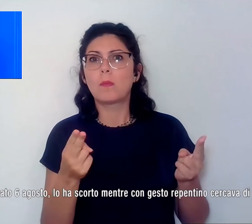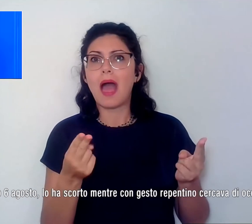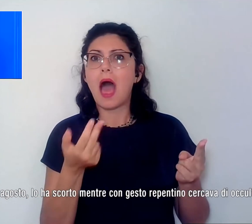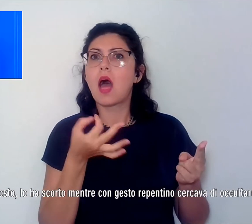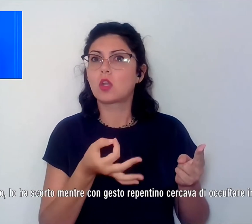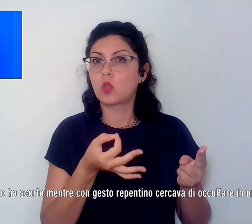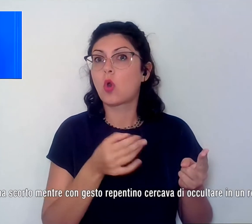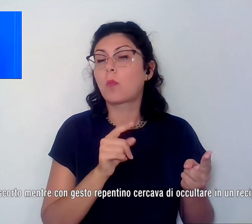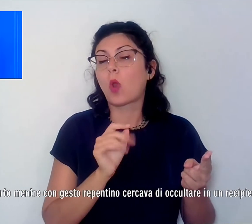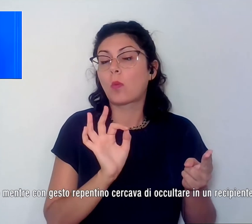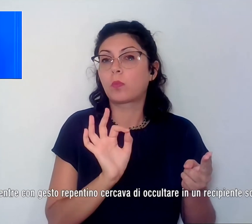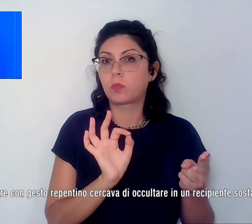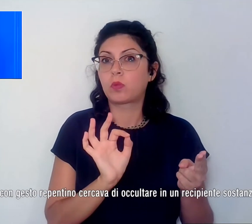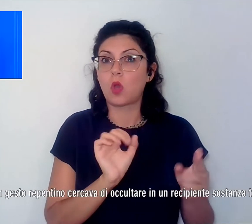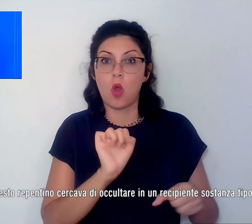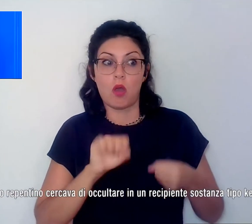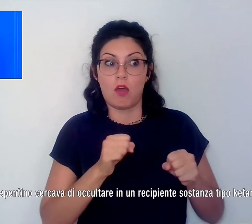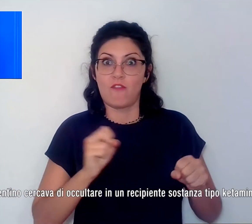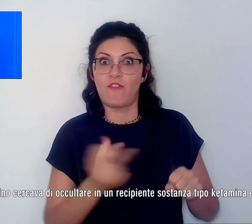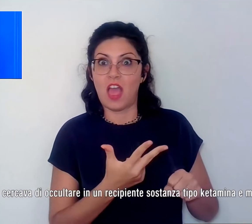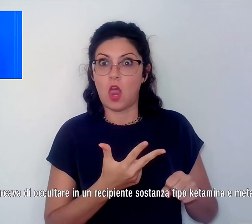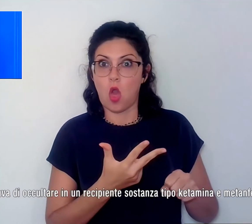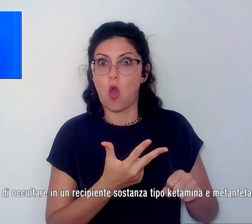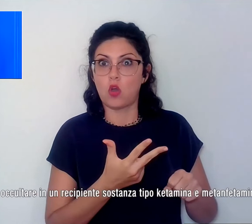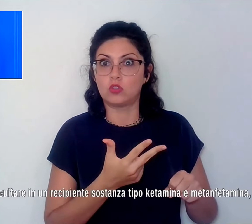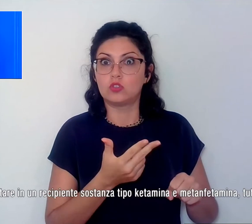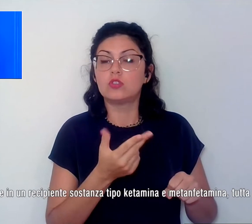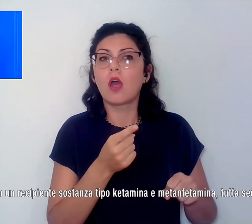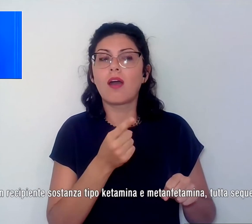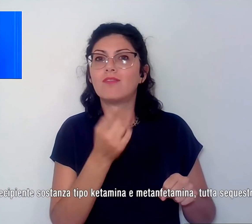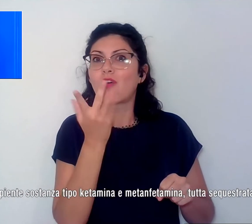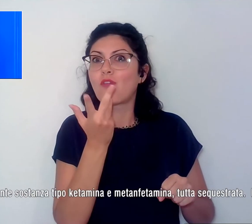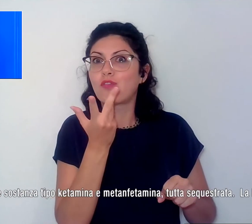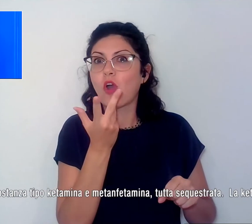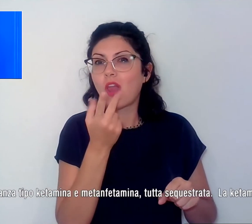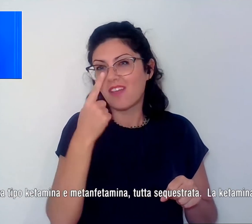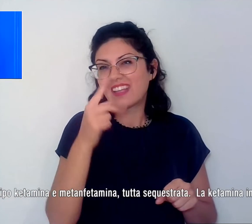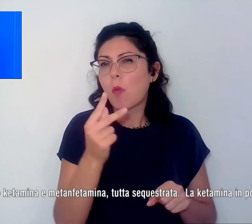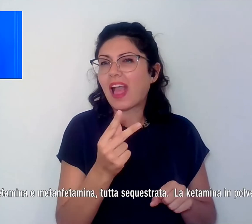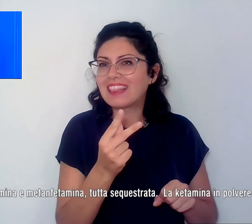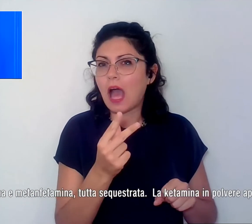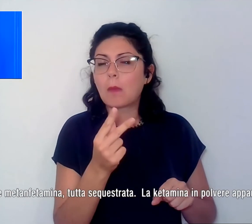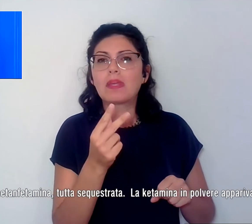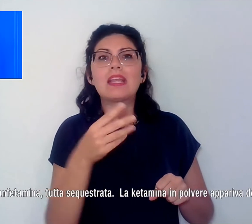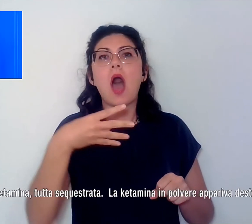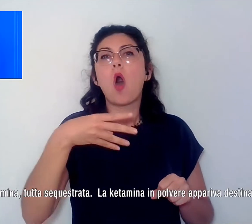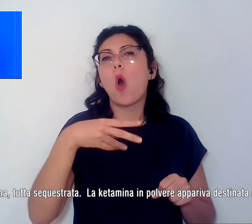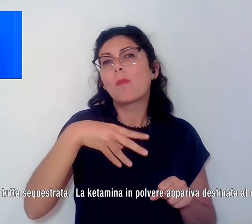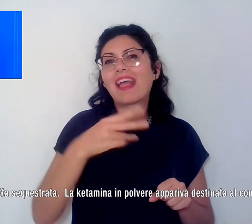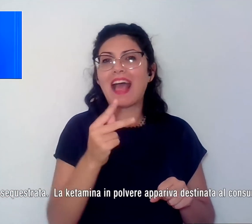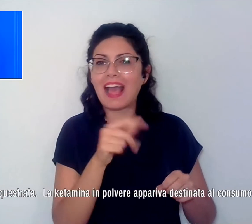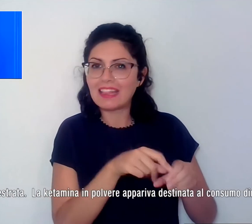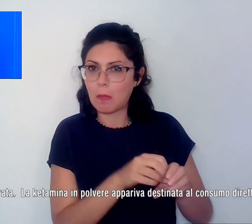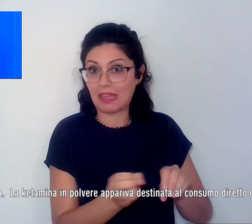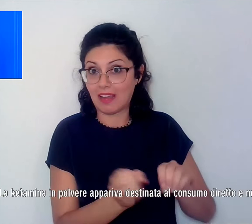repentino cercava di occultare in un recipiente sostanza tipo chetamina o metafetamina, tutta sequestrata.